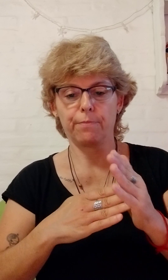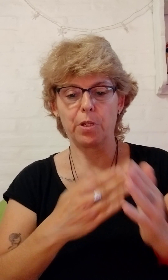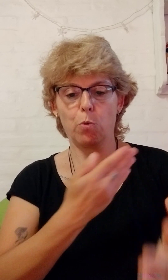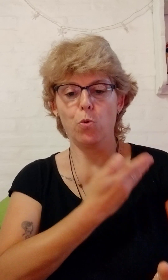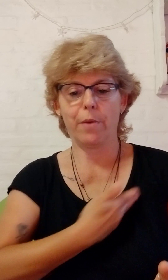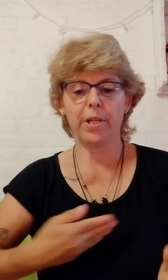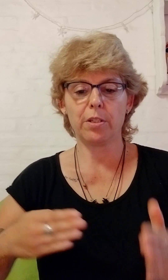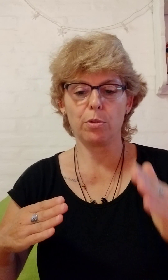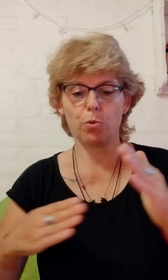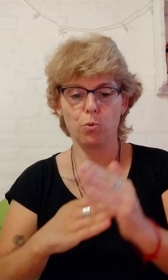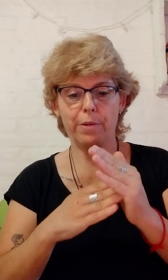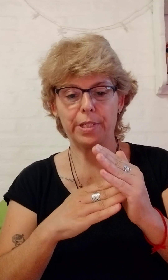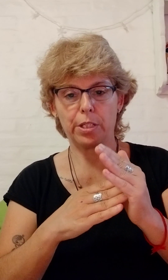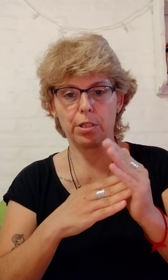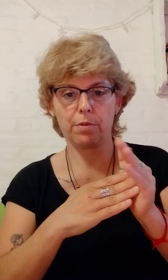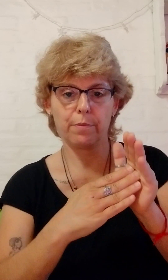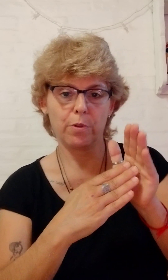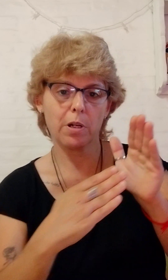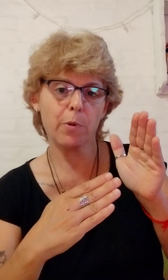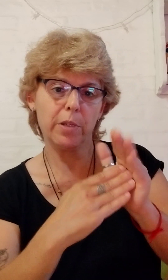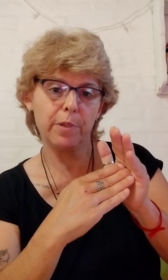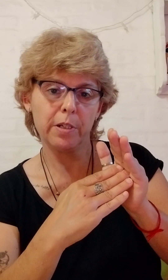Una vez. Una vez. Tocamos ahí. Miren.